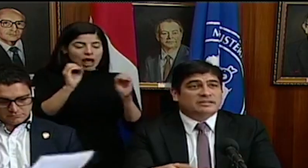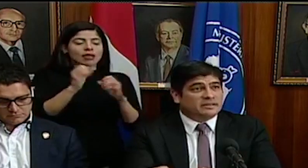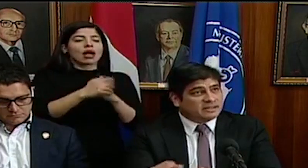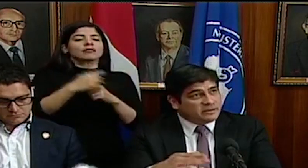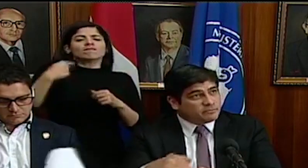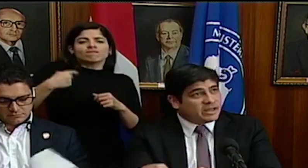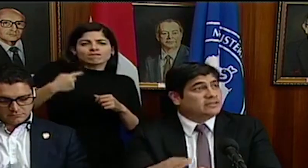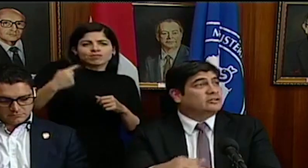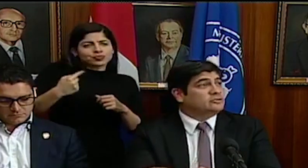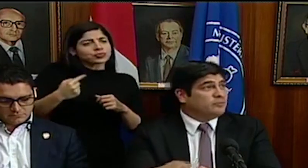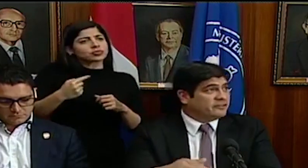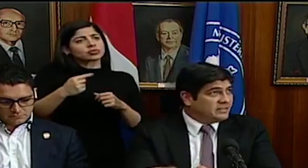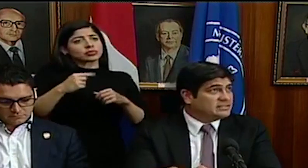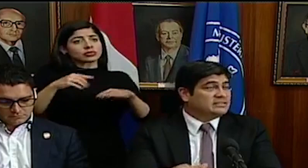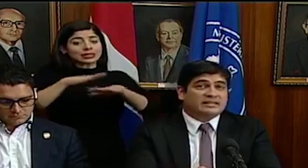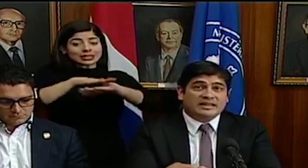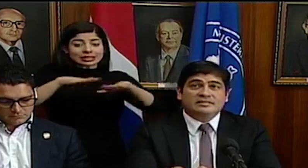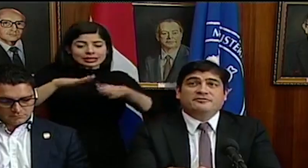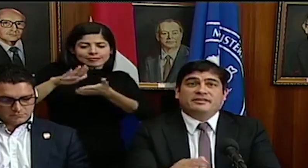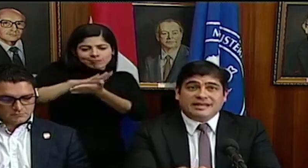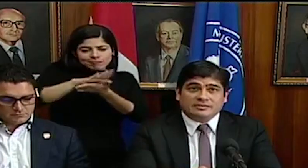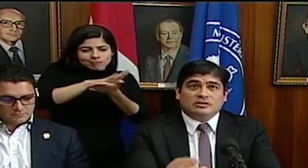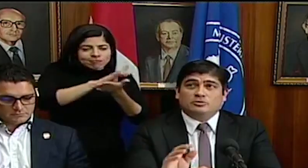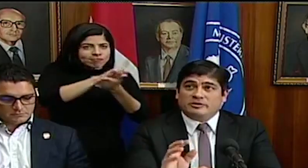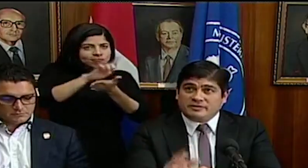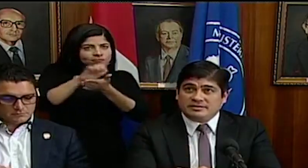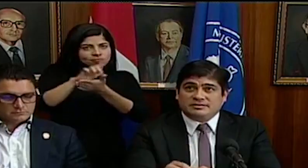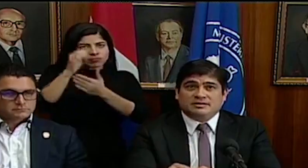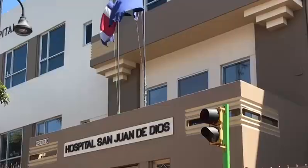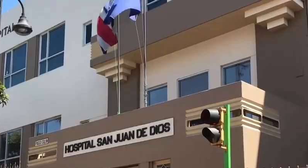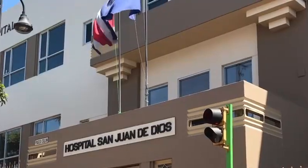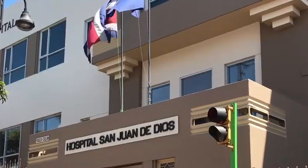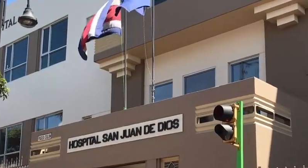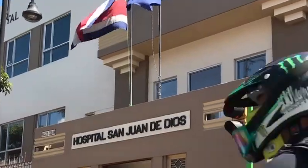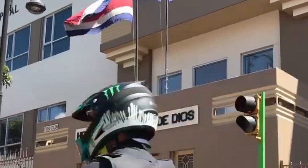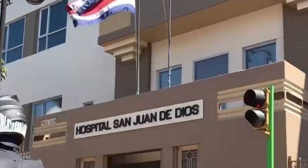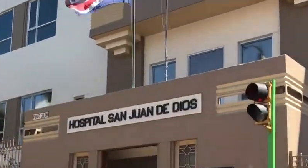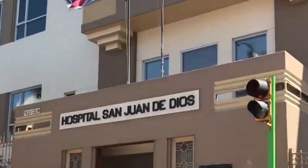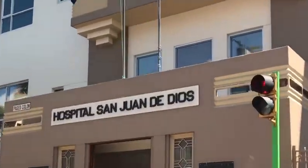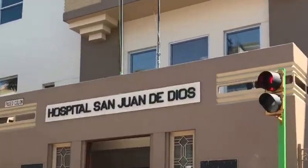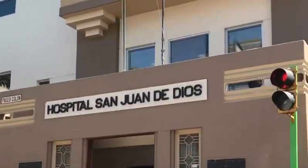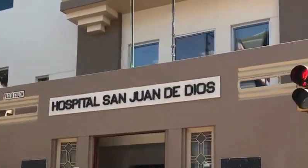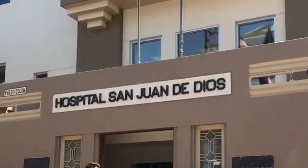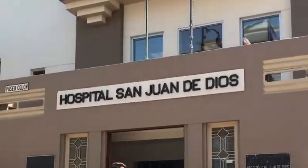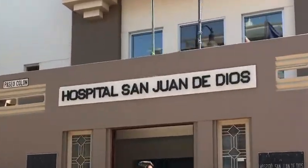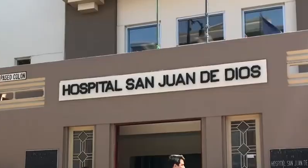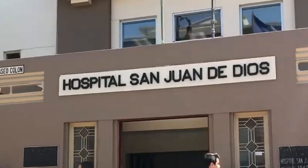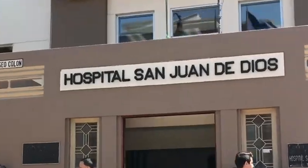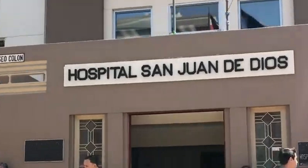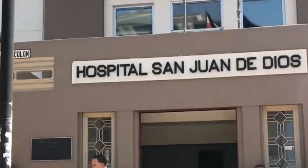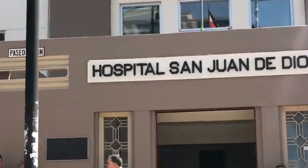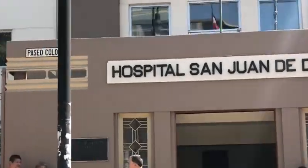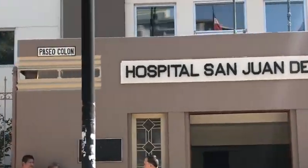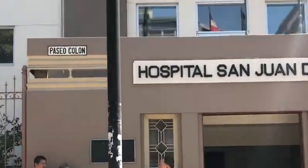constantemente limpiando las superficies y desinfectando las superficies. Las autoridades de salud recomiendan a las